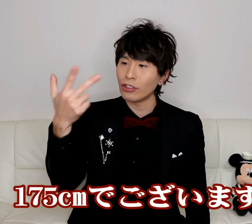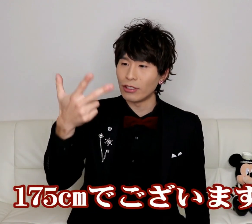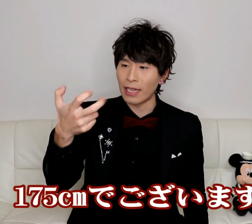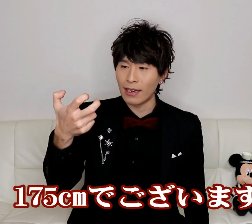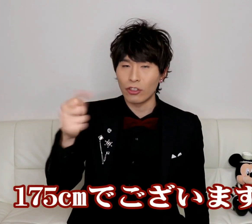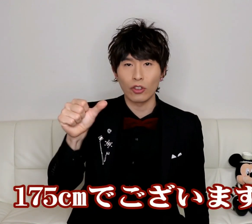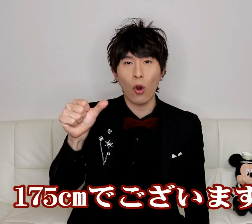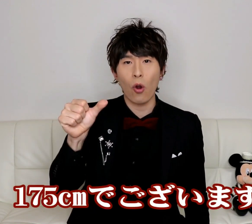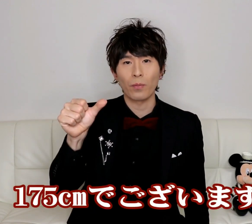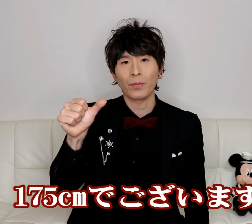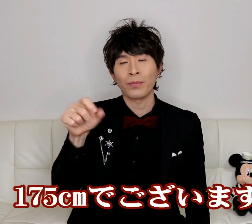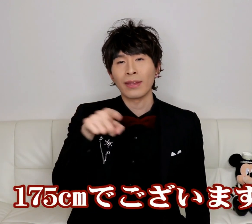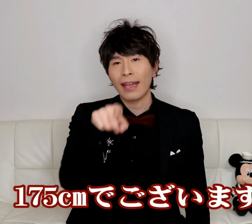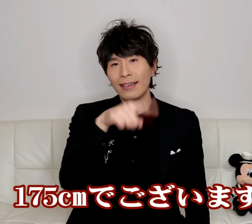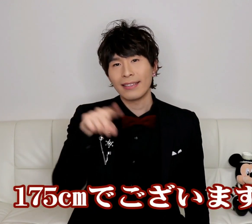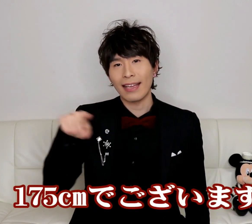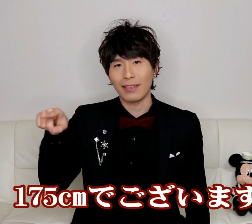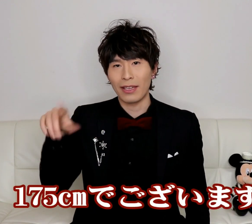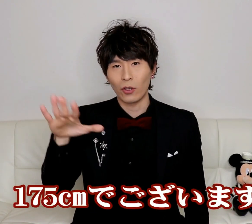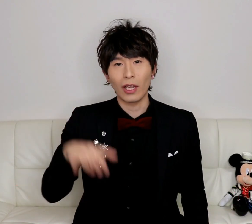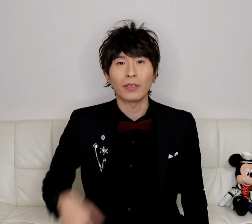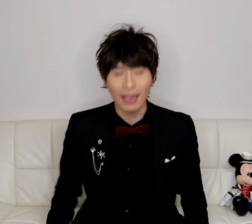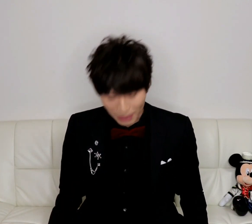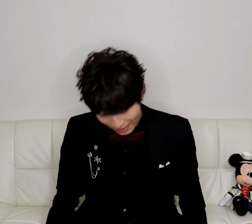5センチメートルでございます